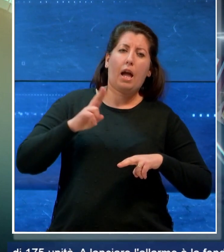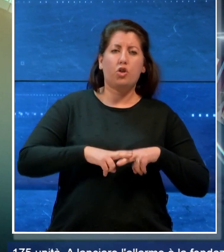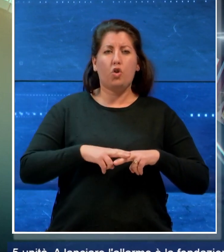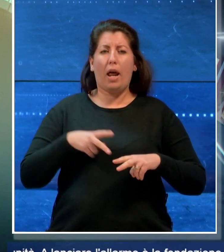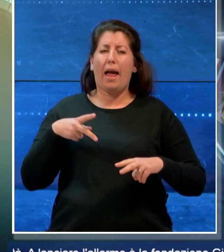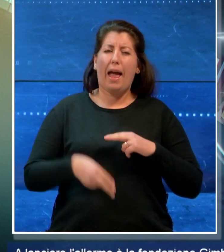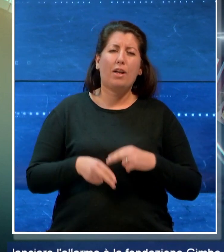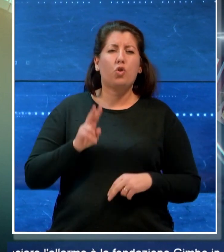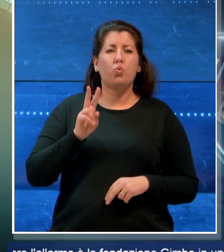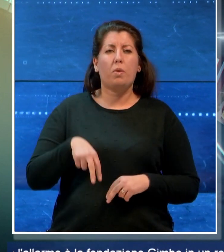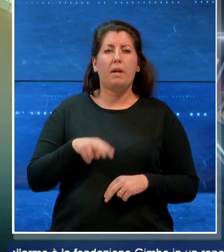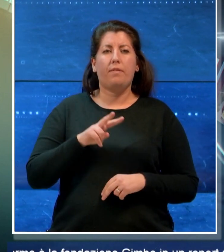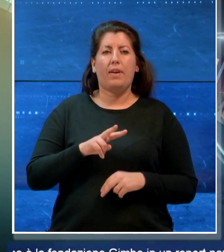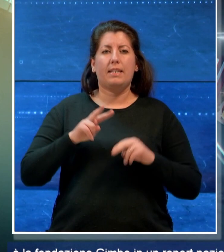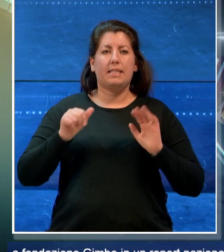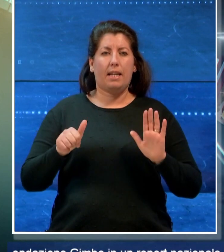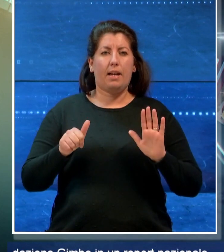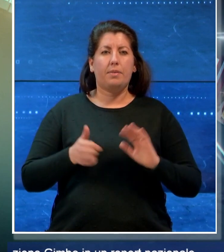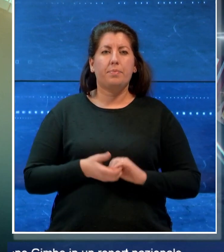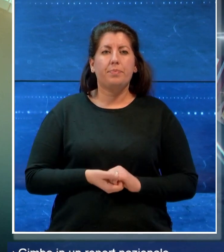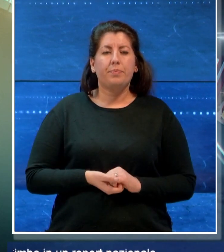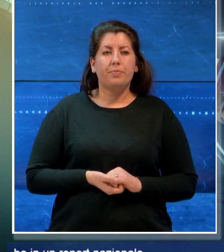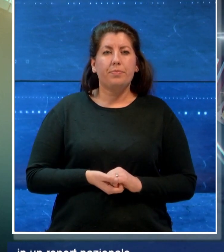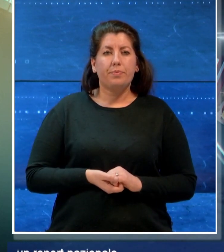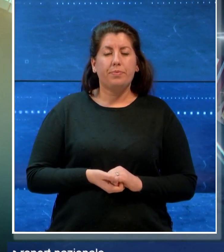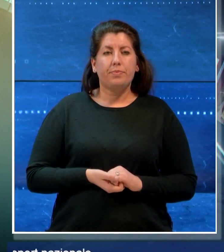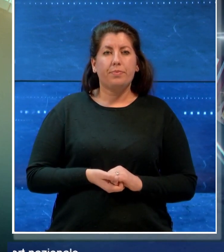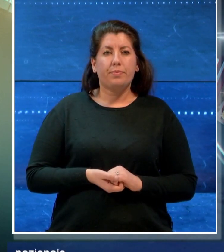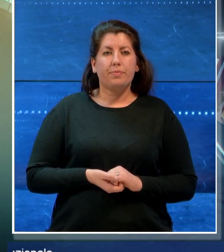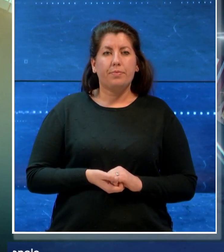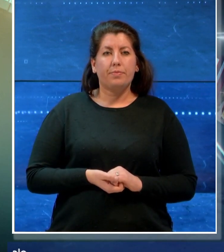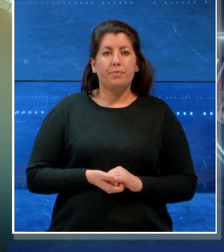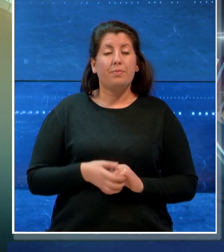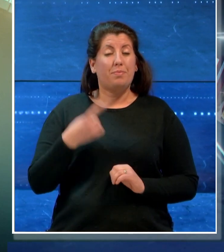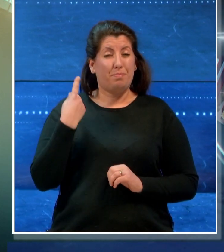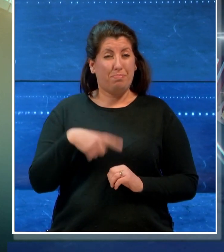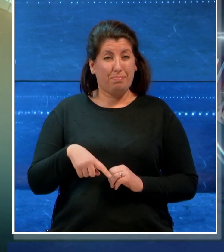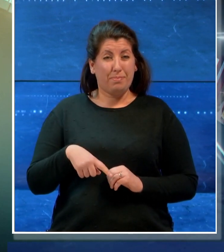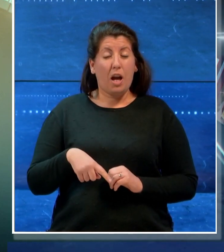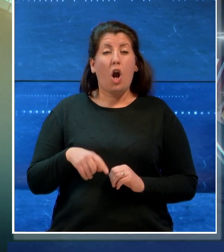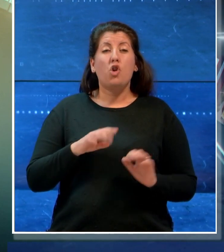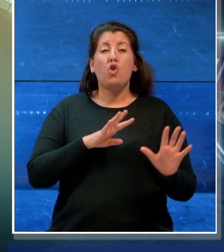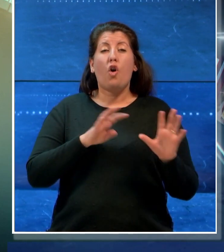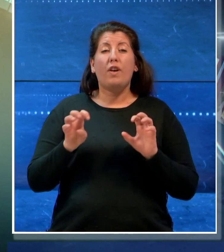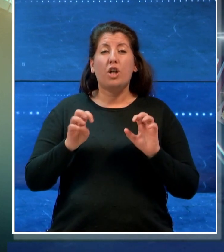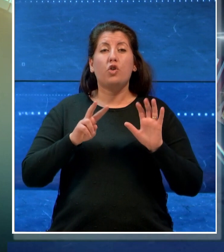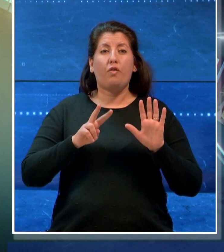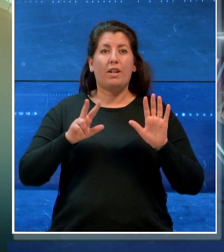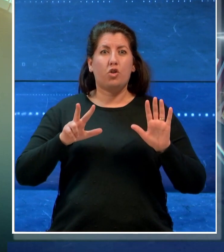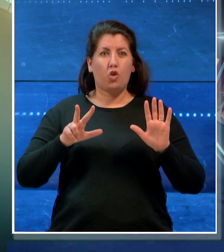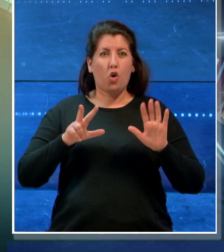il 2026. Sono infatti 928